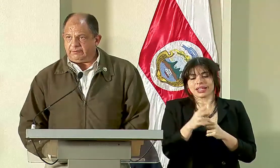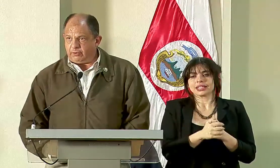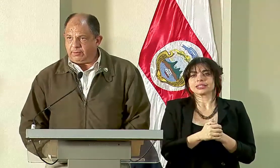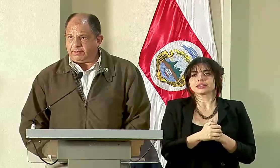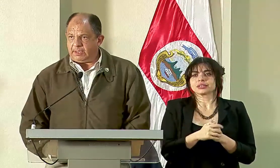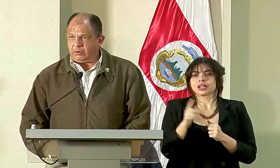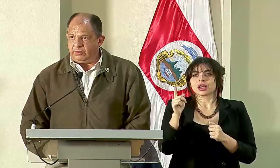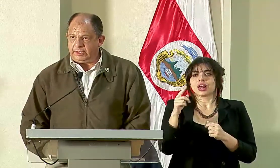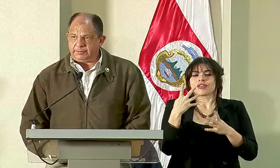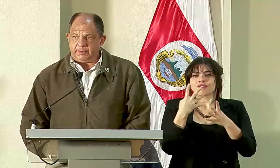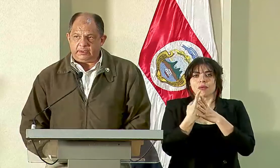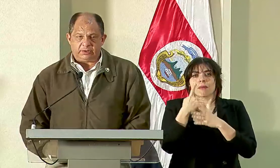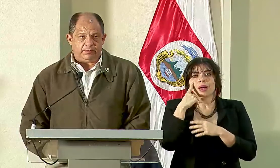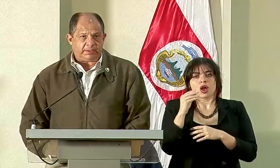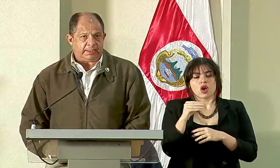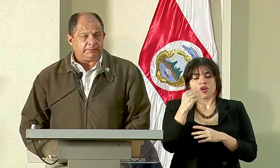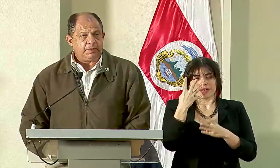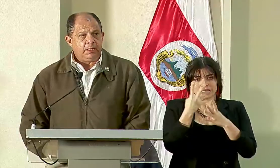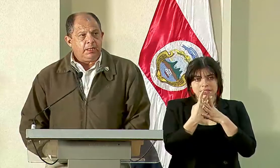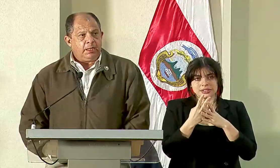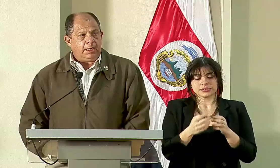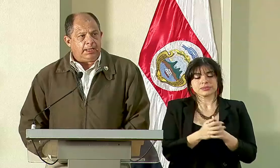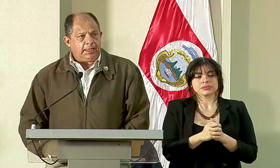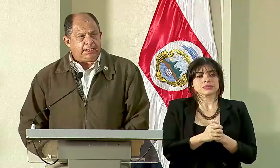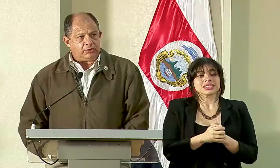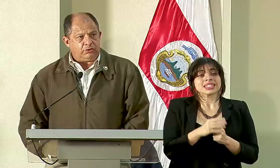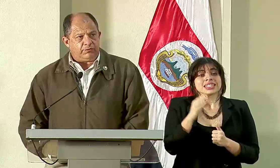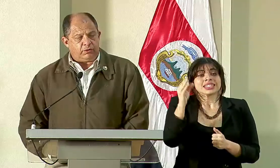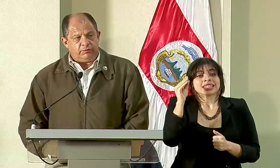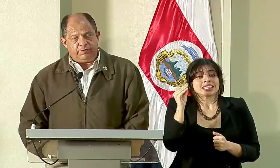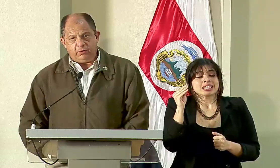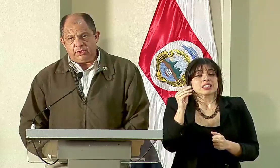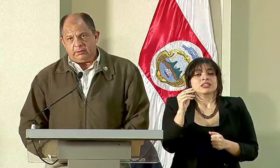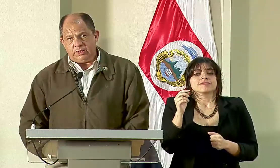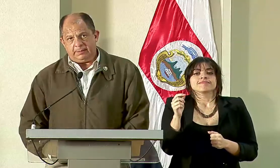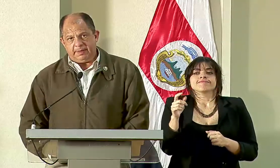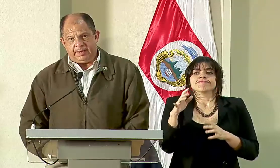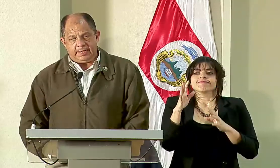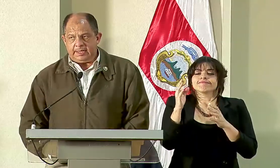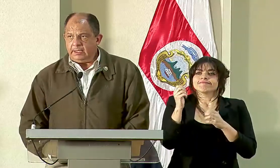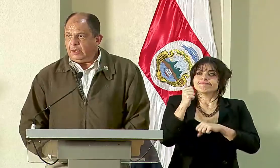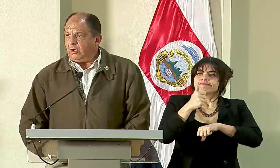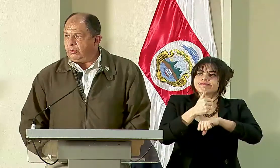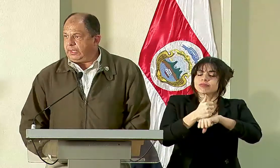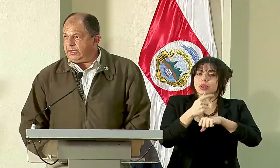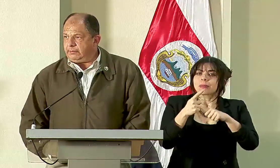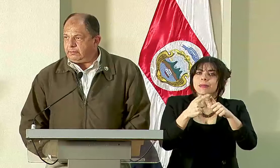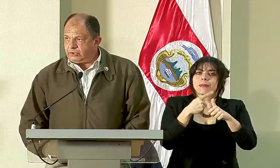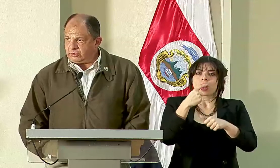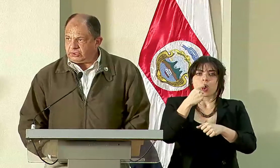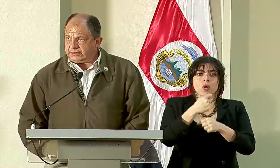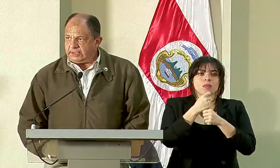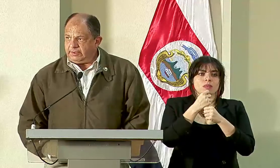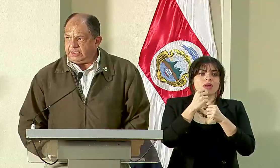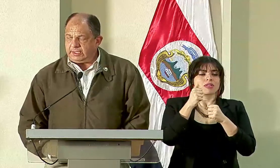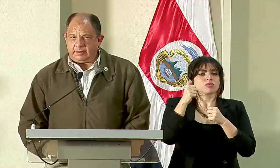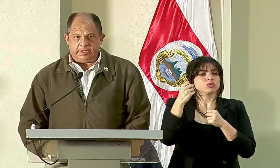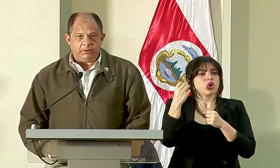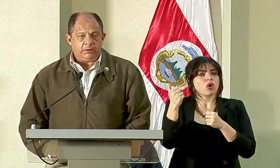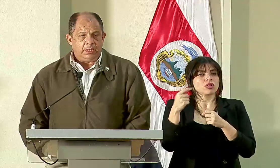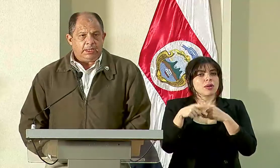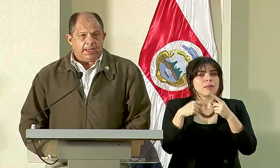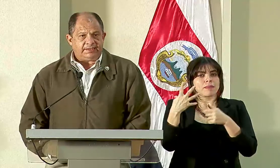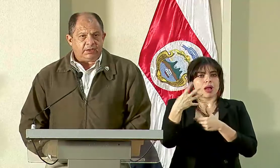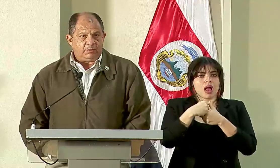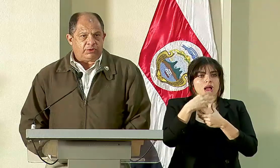la reforma para jóvenes privados de libertad, y que configura una primera obra de muchas otras que vienen de